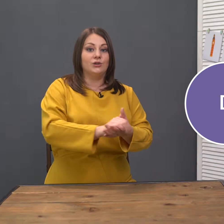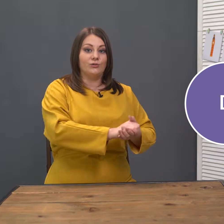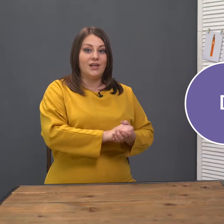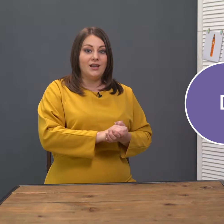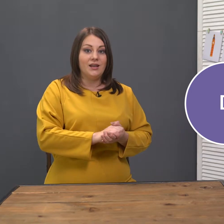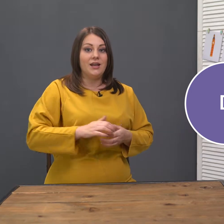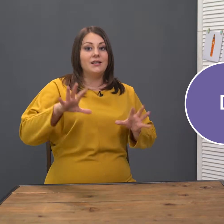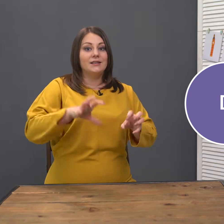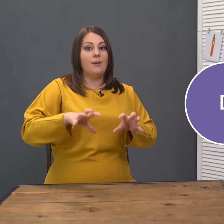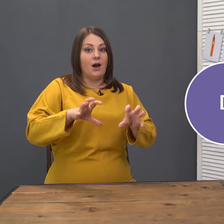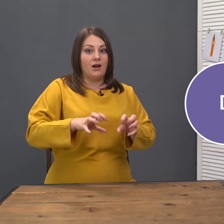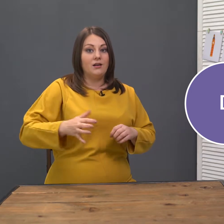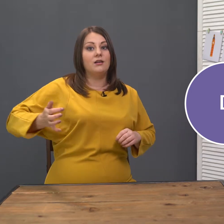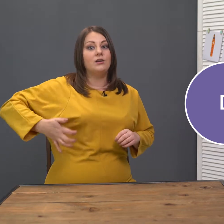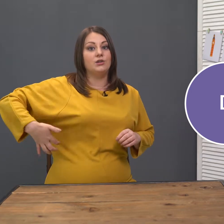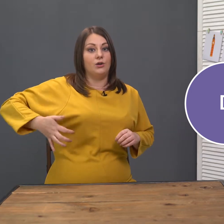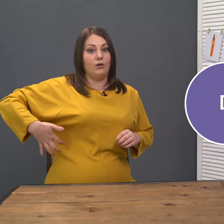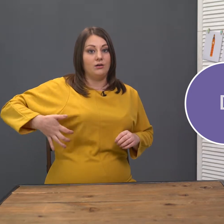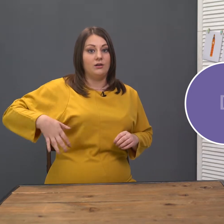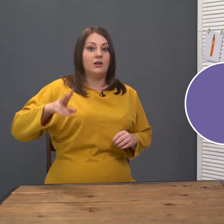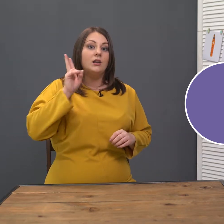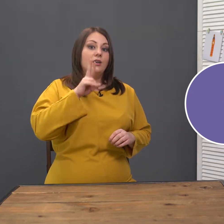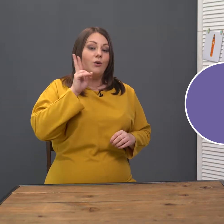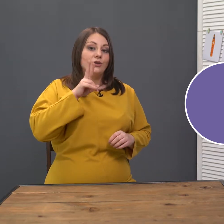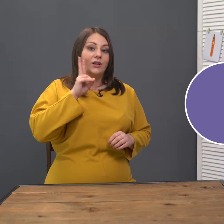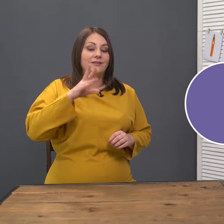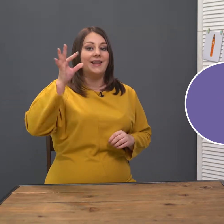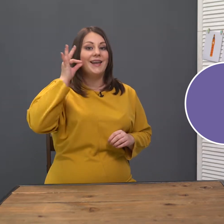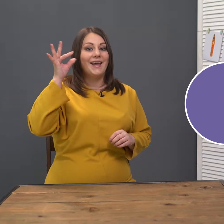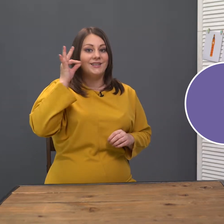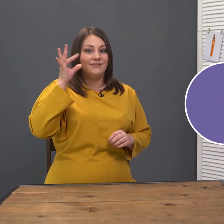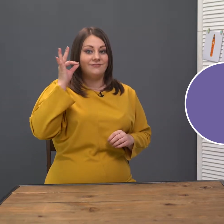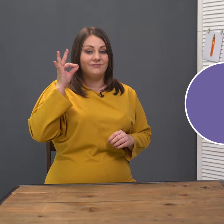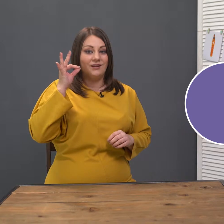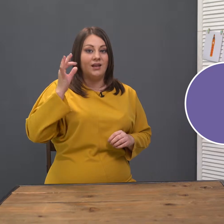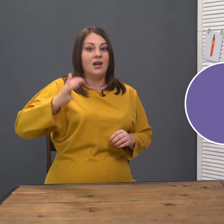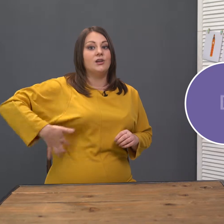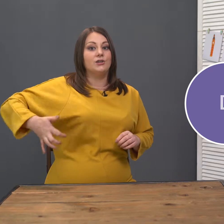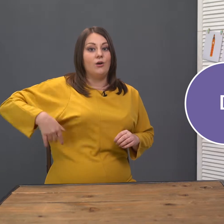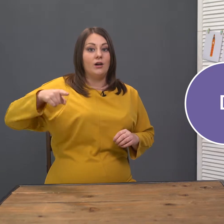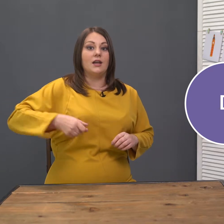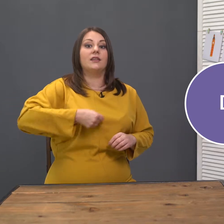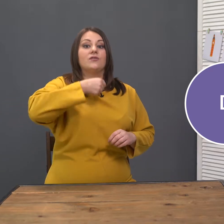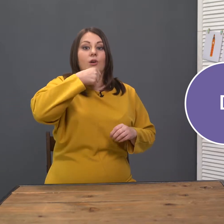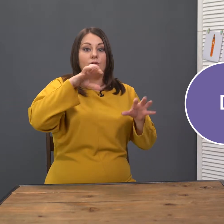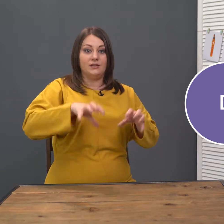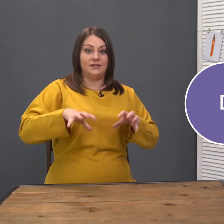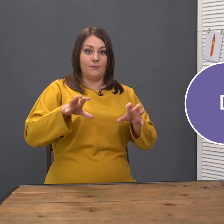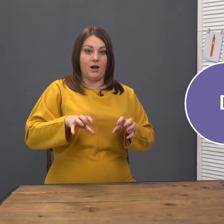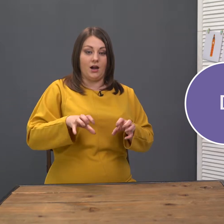друзья – собака, dog и кошка, cat. Dog – это взрослая собака,